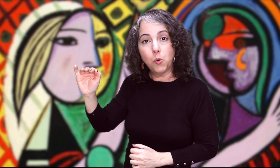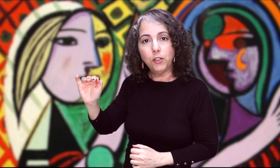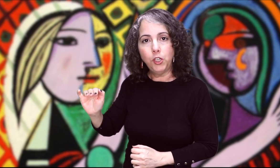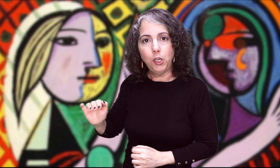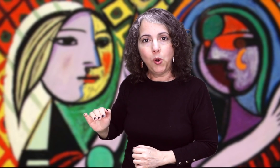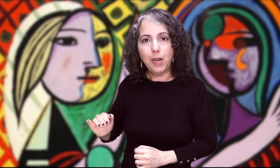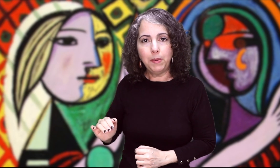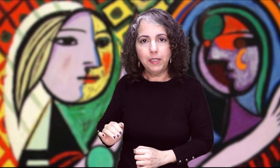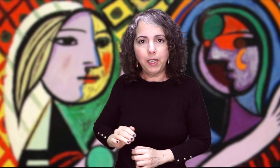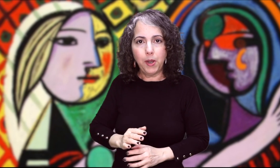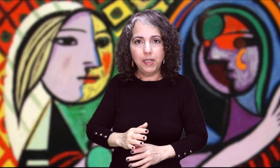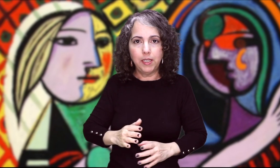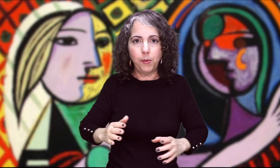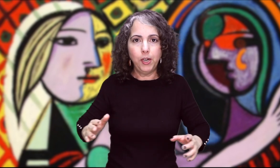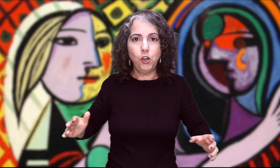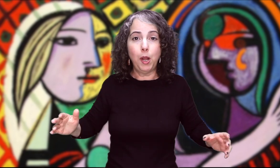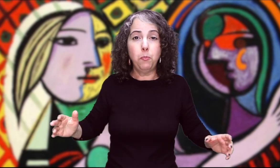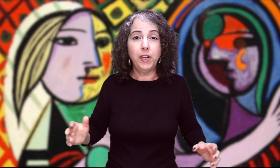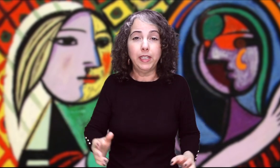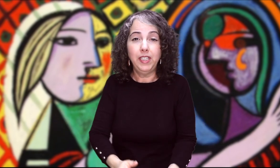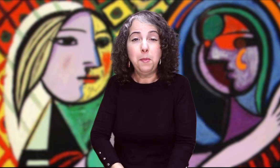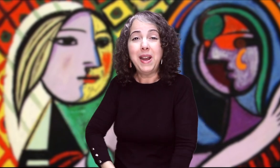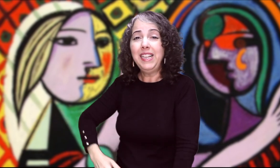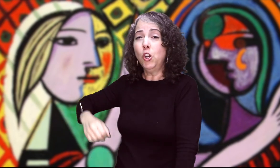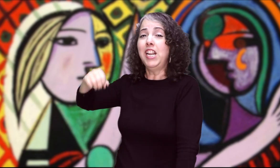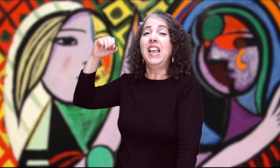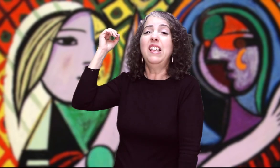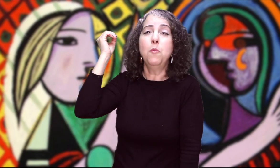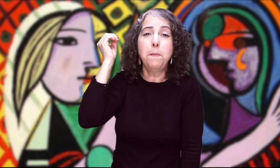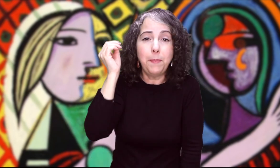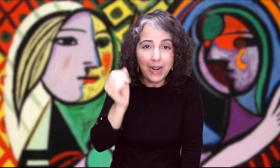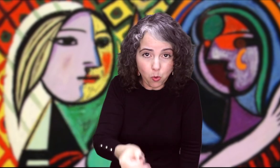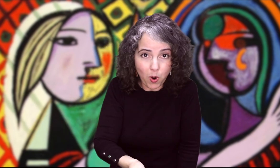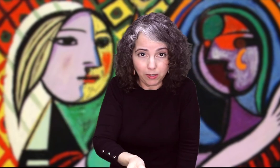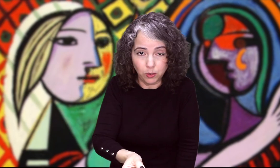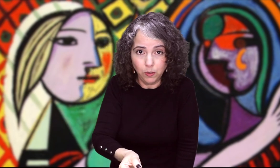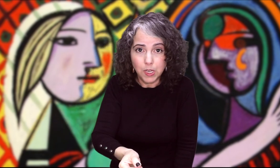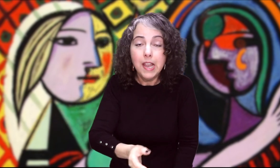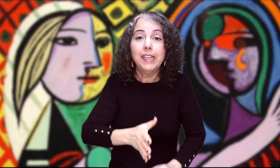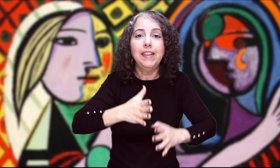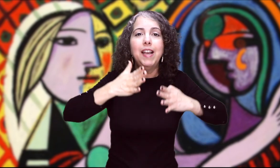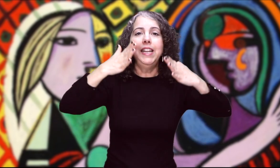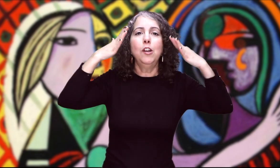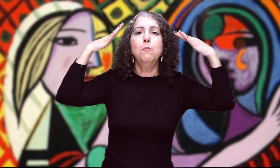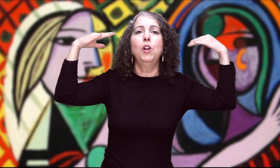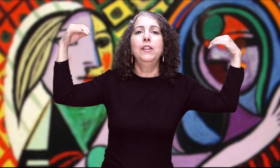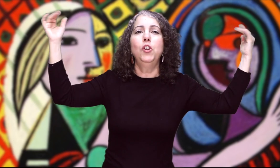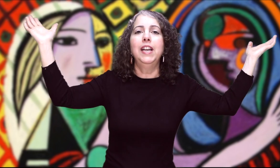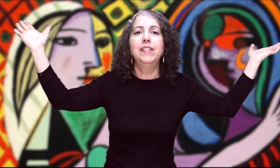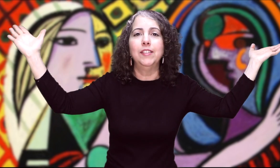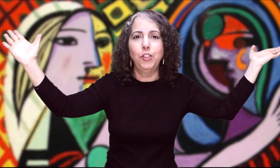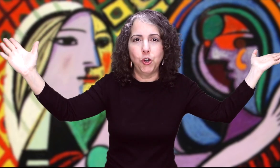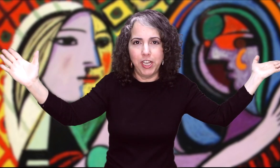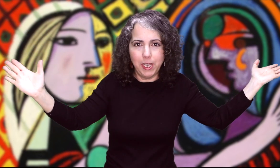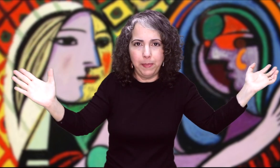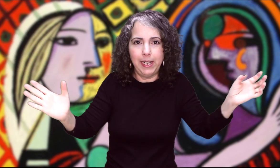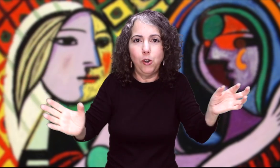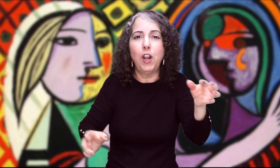cuando llegó a la planta baja Y se abrieron las puertas El marido le ha dado un paraguaso Que salieron volando Las extensiones de pelo Las